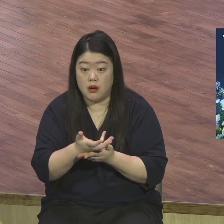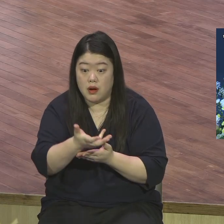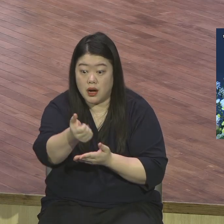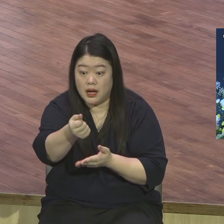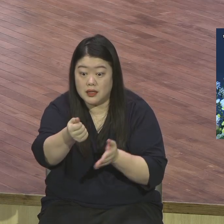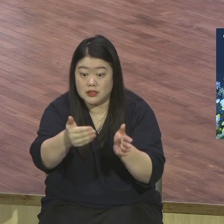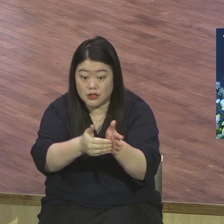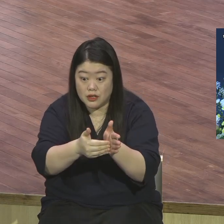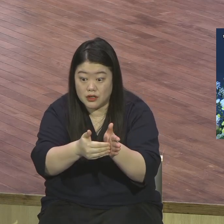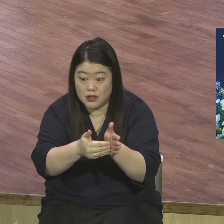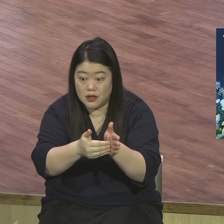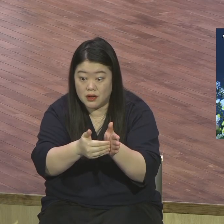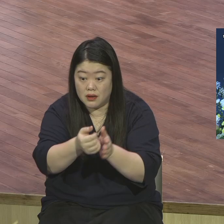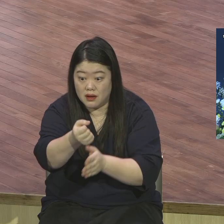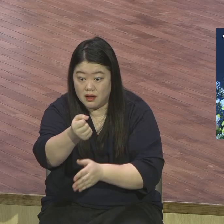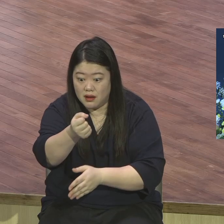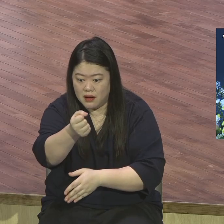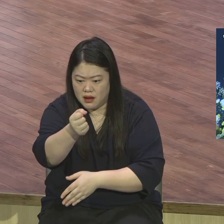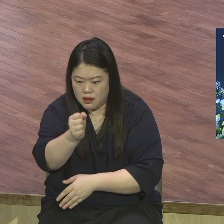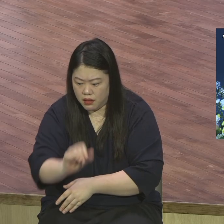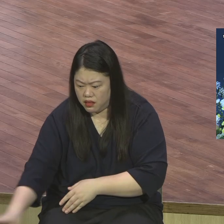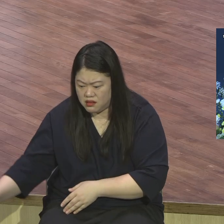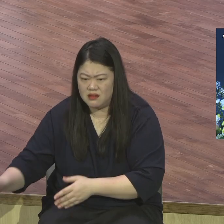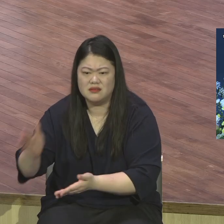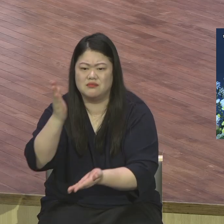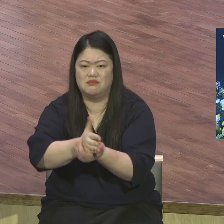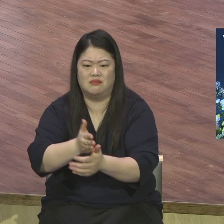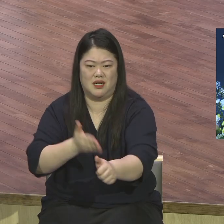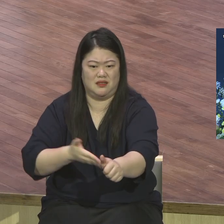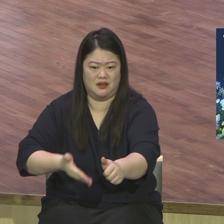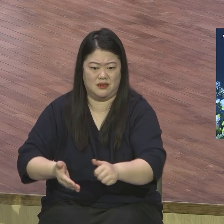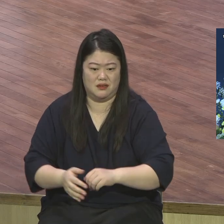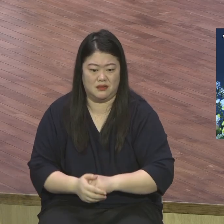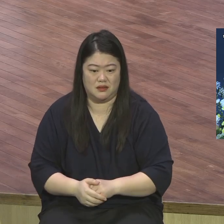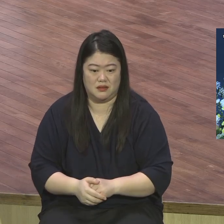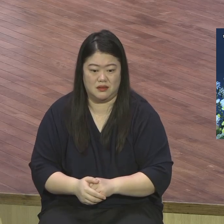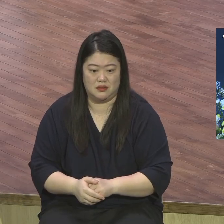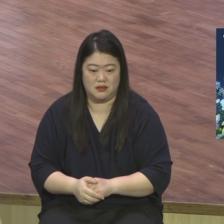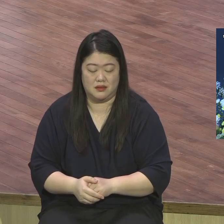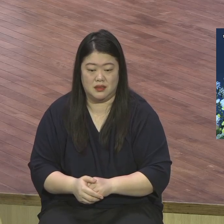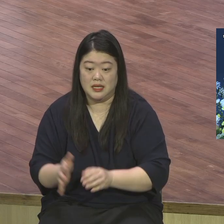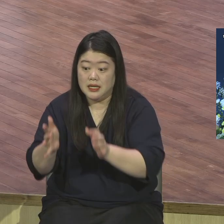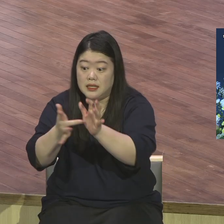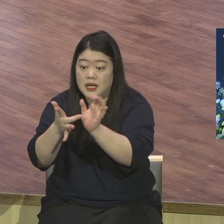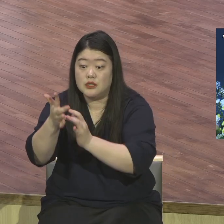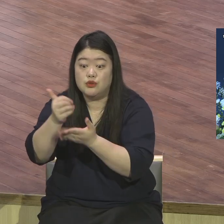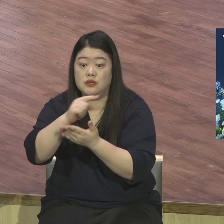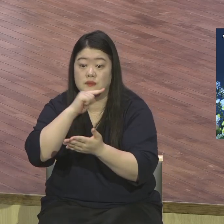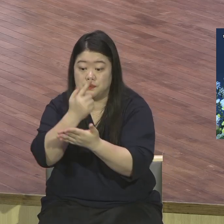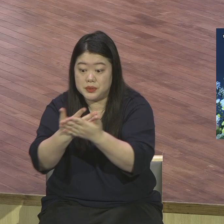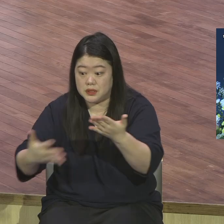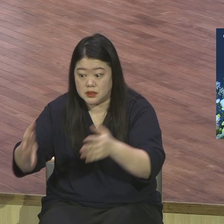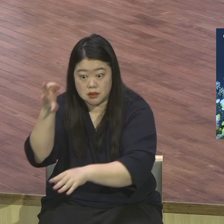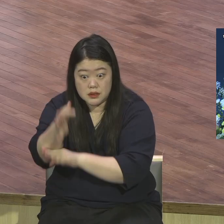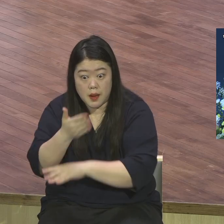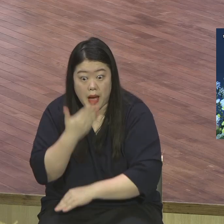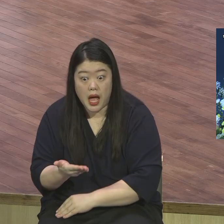안 돼요 이 헌신은 값으로 환산할 수 없는 무한가치 절대 헌신 아멘